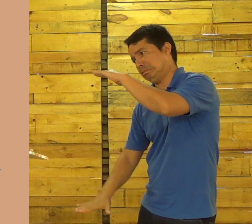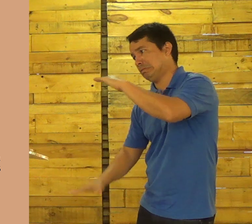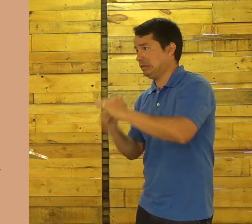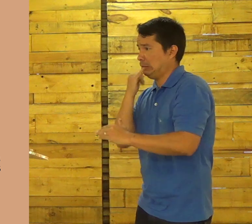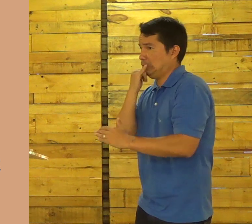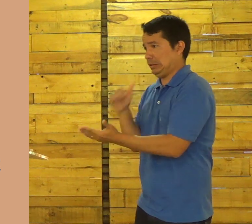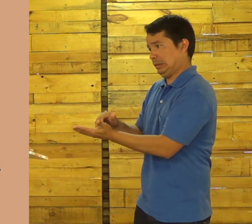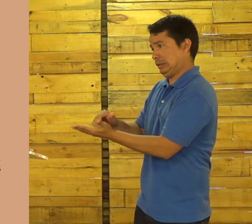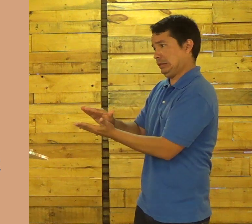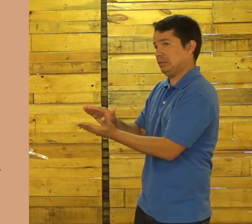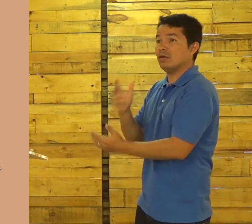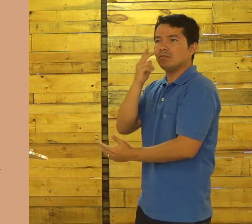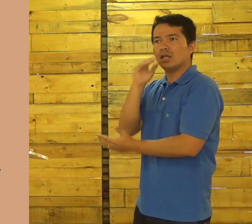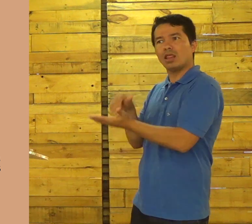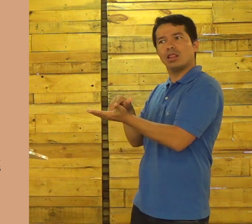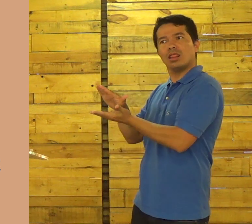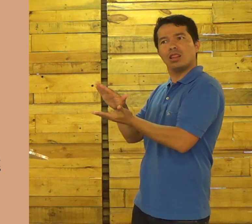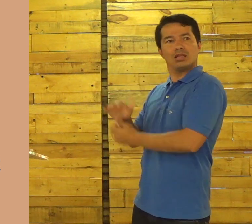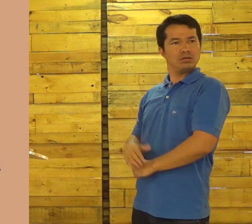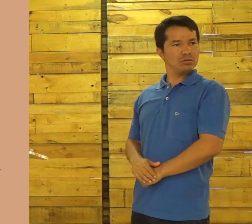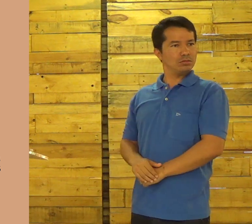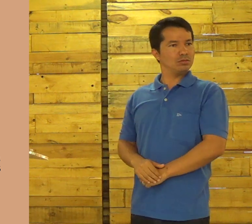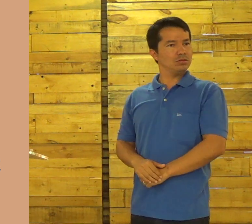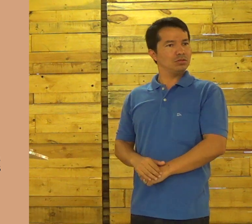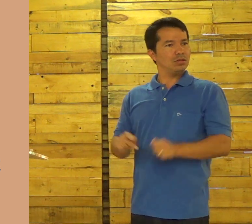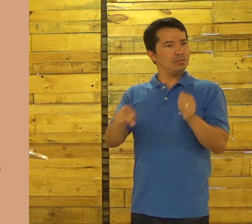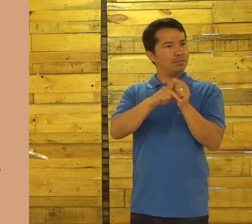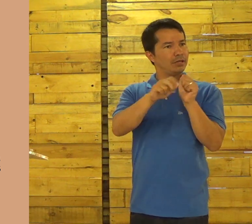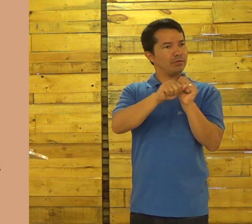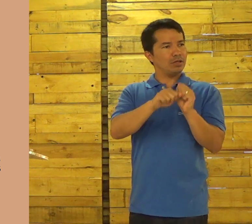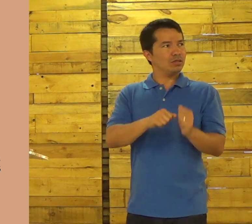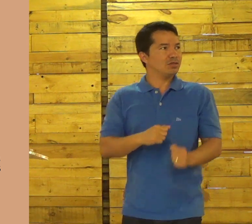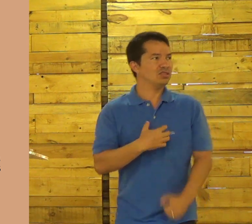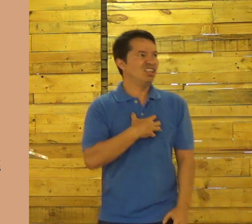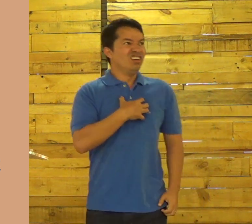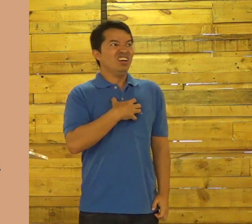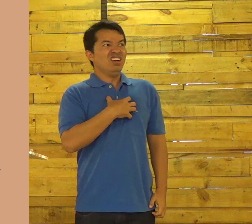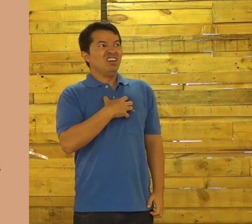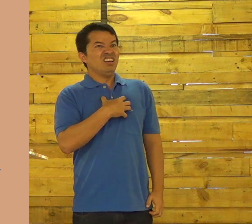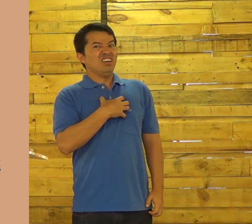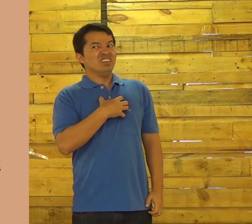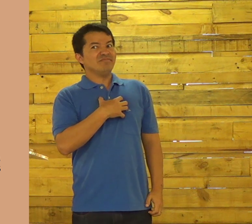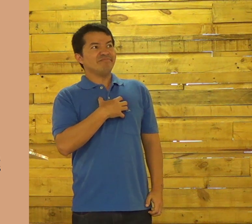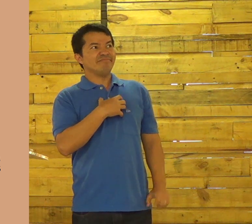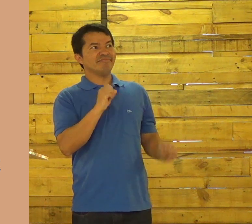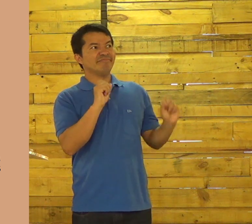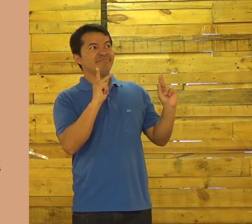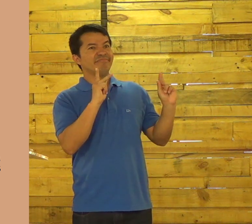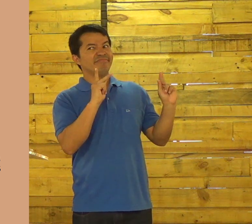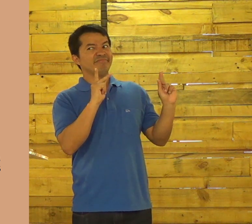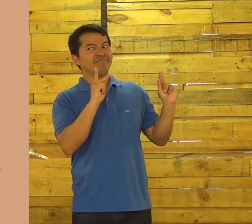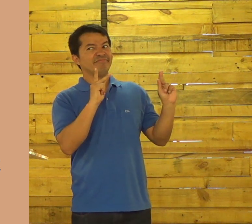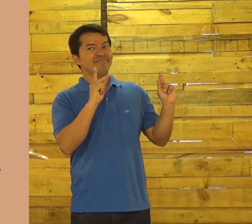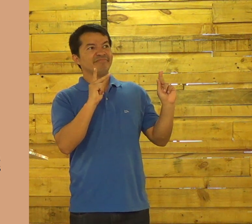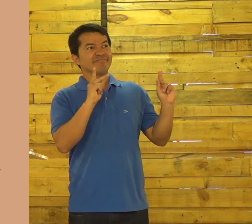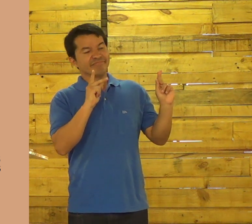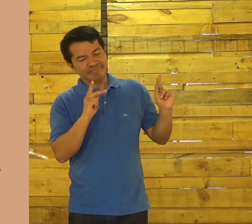palavras. Sinto muito, mas eles foram rejeitados. E os dois,